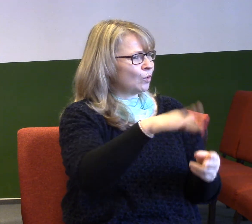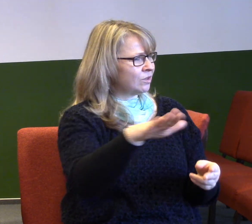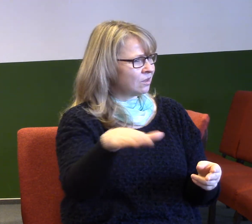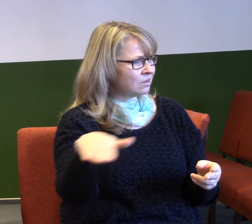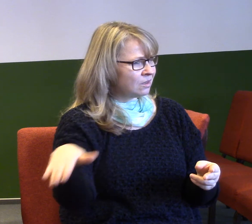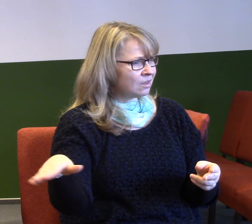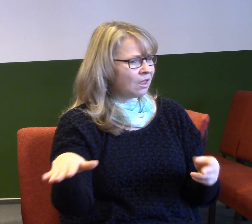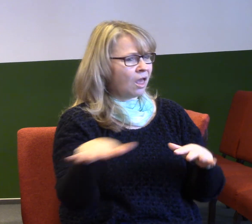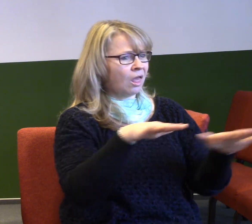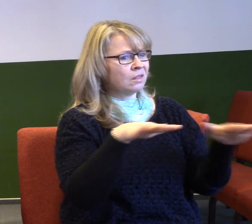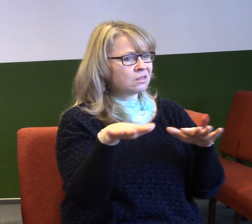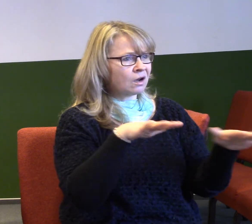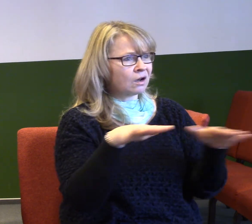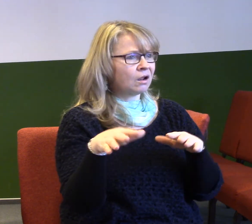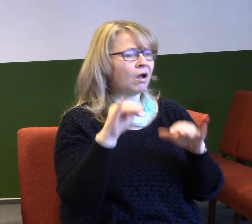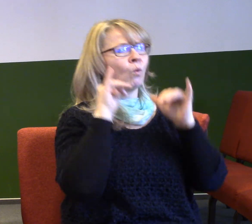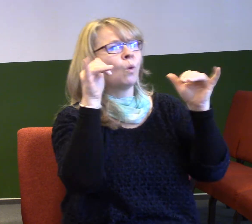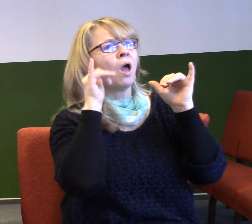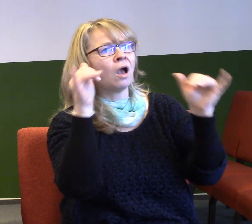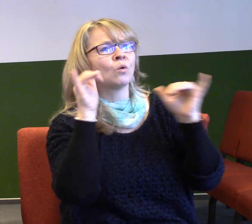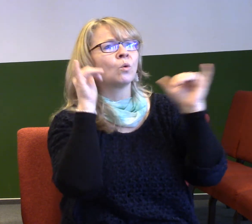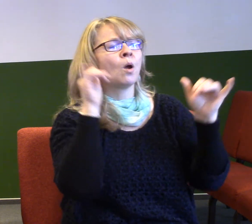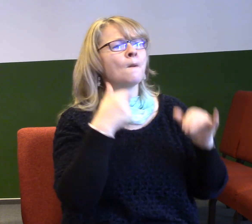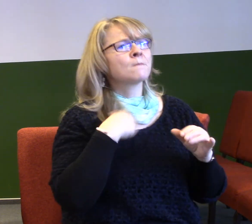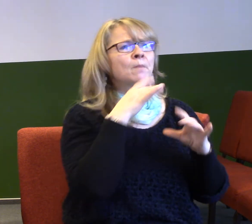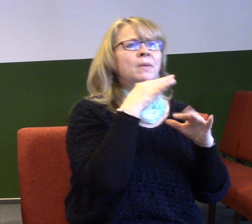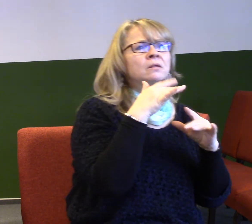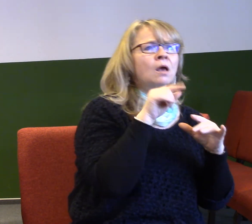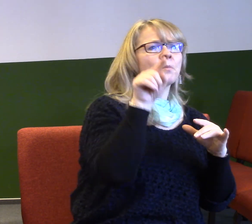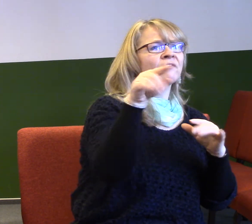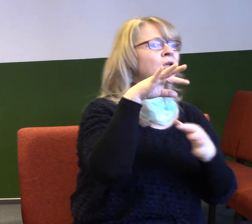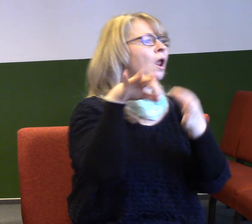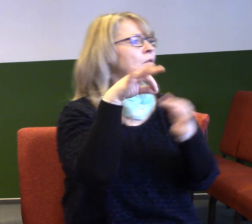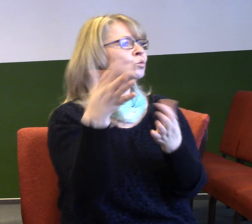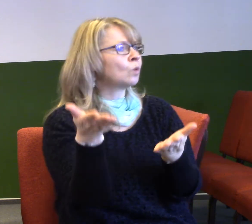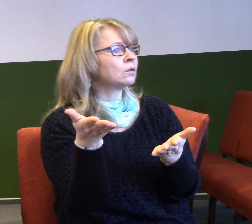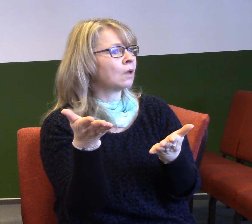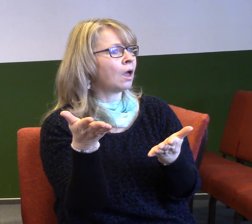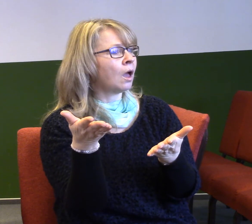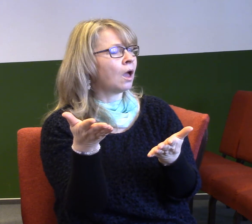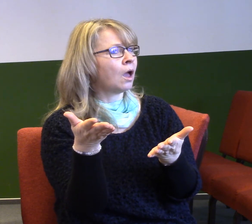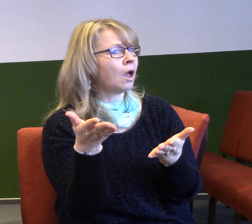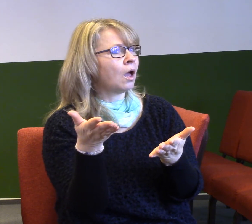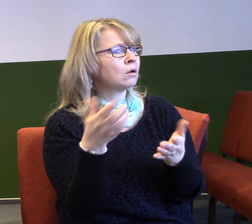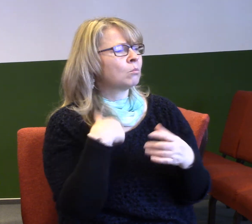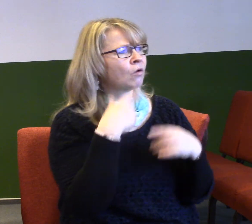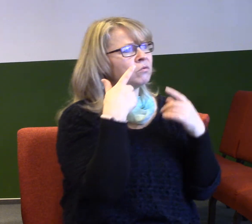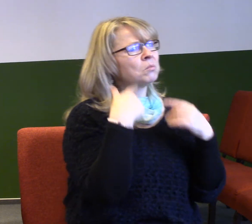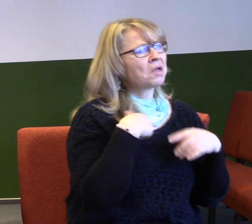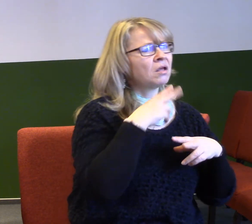tržišti, volají na sebe a říkají, my jsme vám piskali a vy jste netancovali, jak jsme chtěli. Naříkali jsme a vy jste s námi